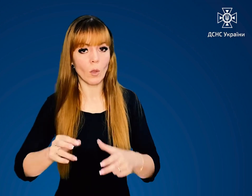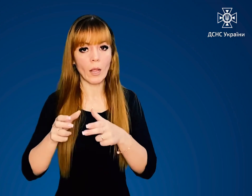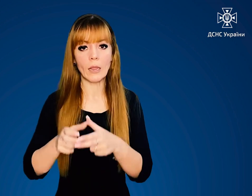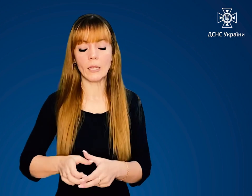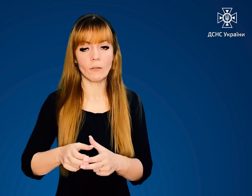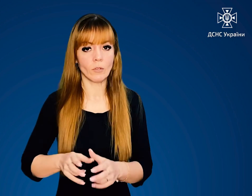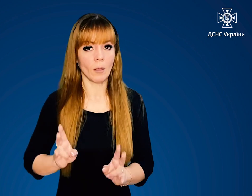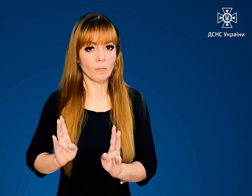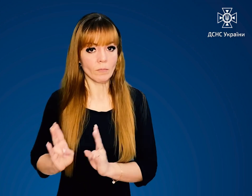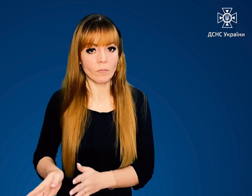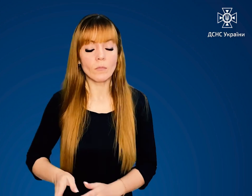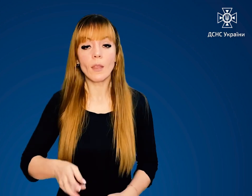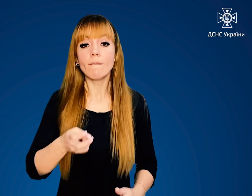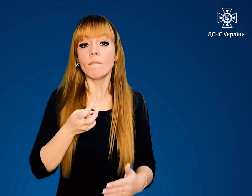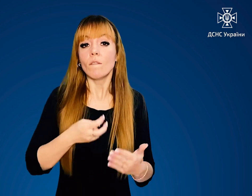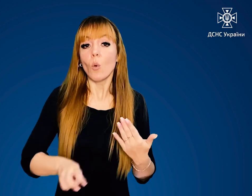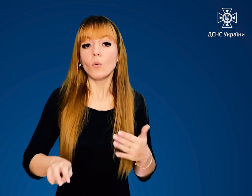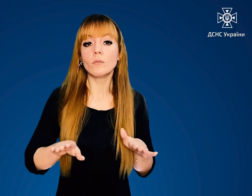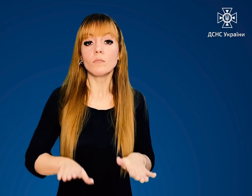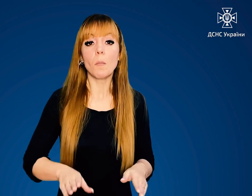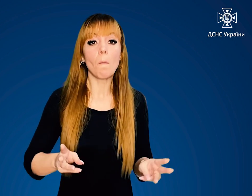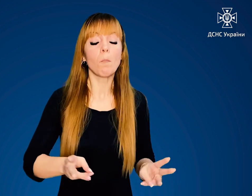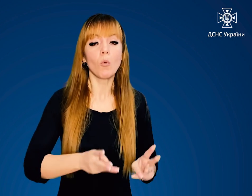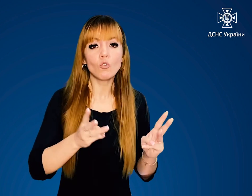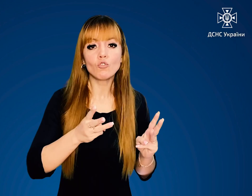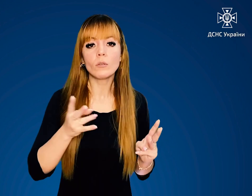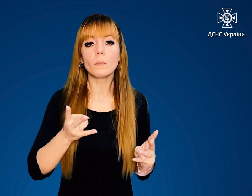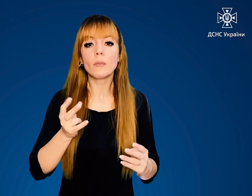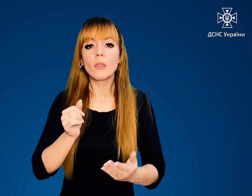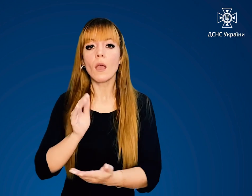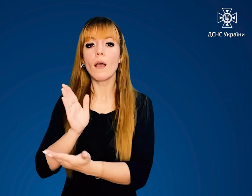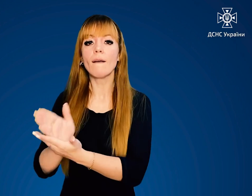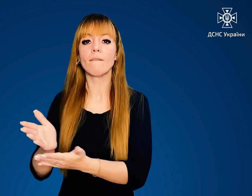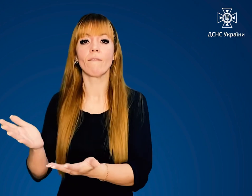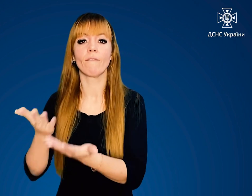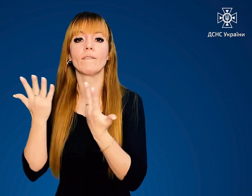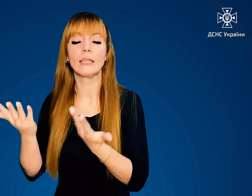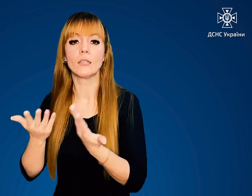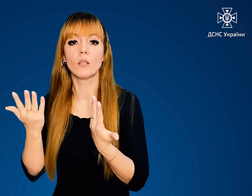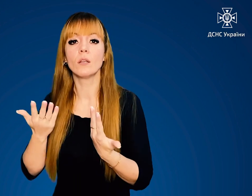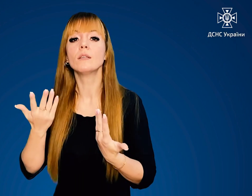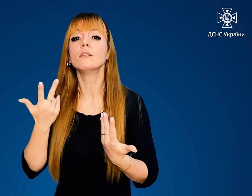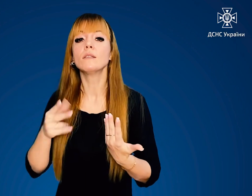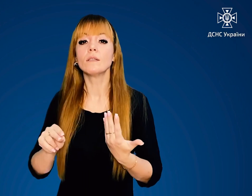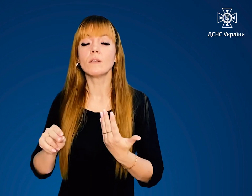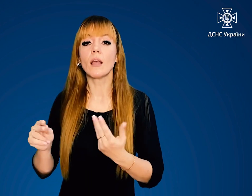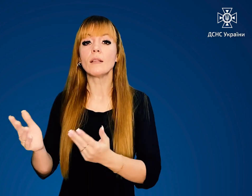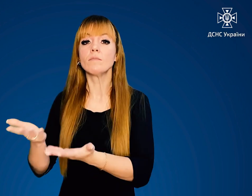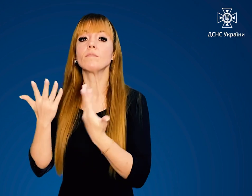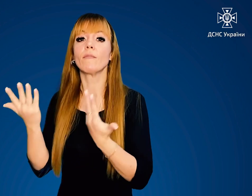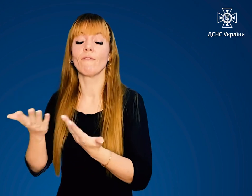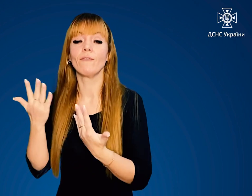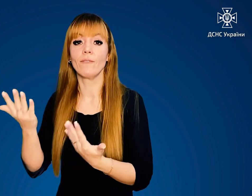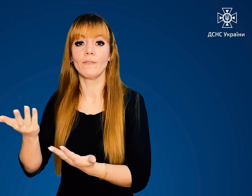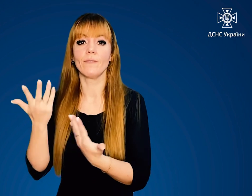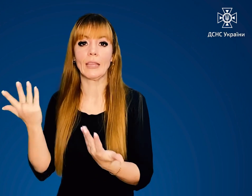Виходити із зони пожежі необхідно в навітряну сторону. Туди, звідки дме вітер.